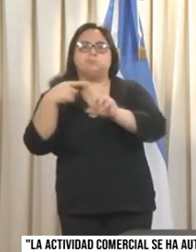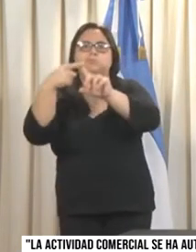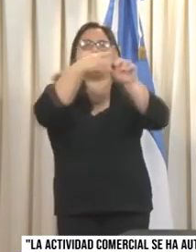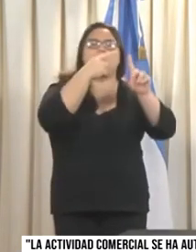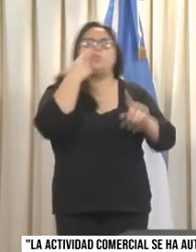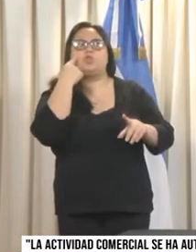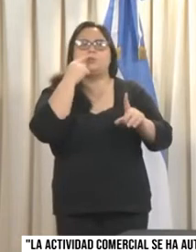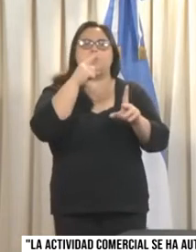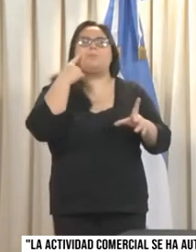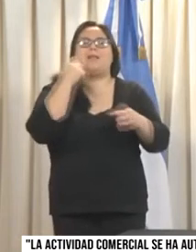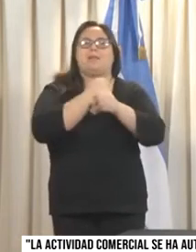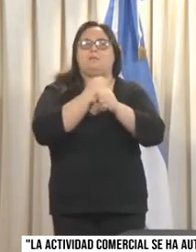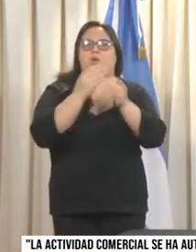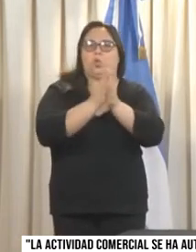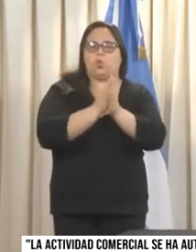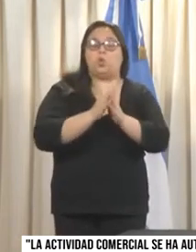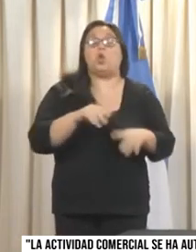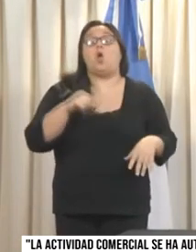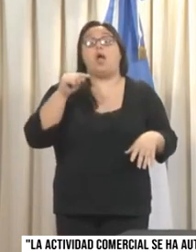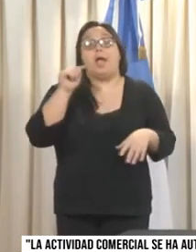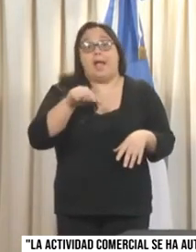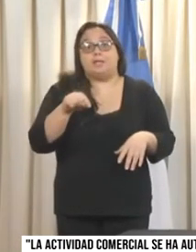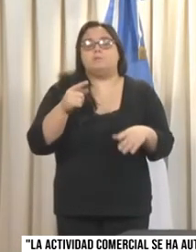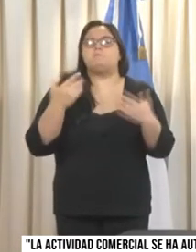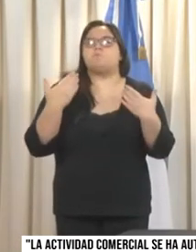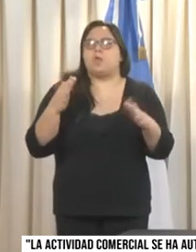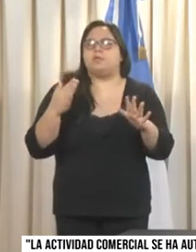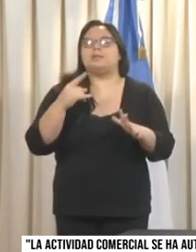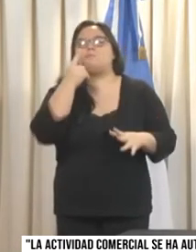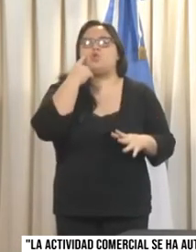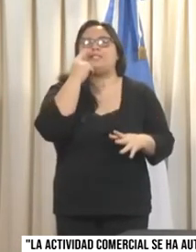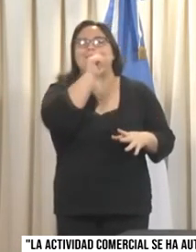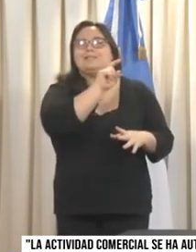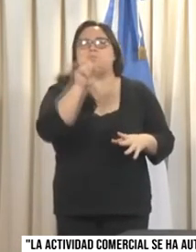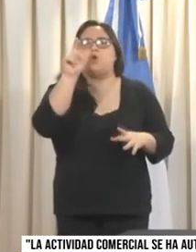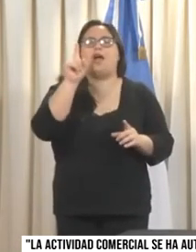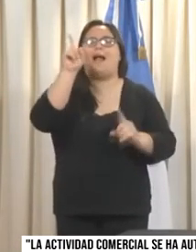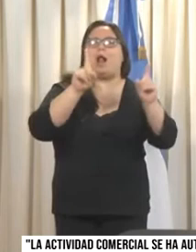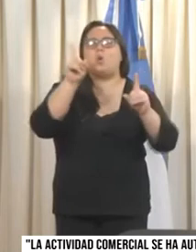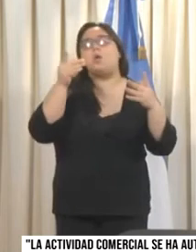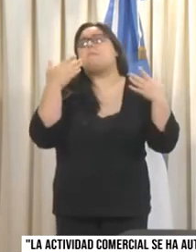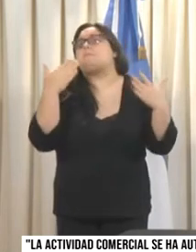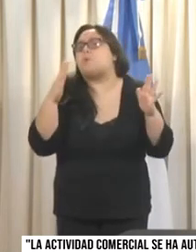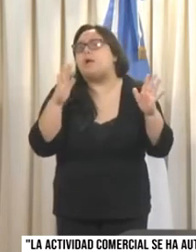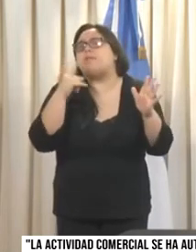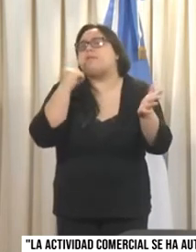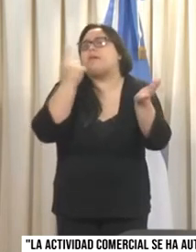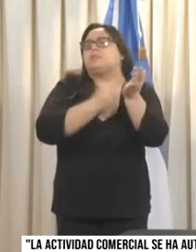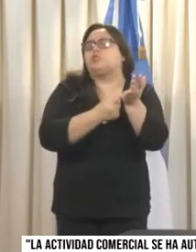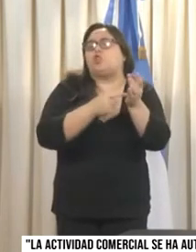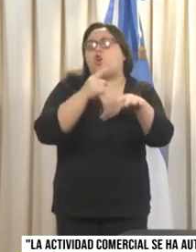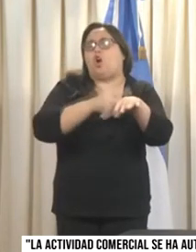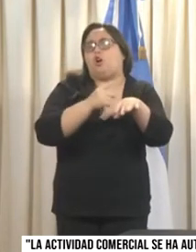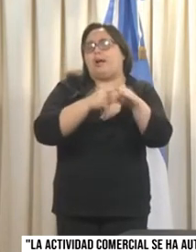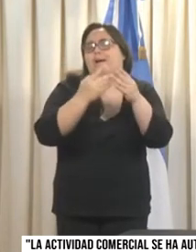en práctica. Una de esas es la posibilidad justamente de que los municipios puedan disponer la franja horaria de trabajo en cada una de